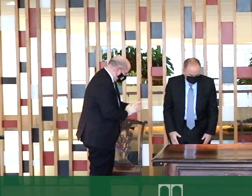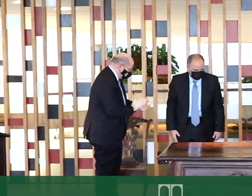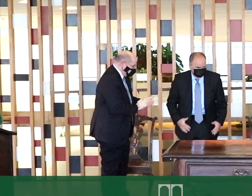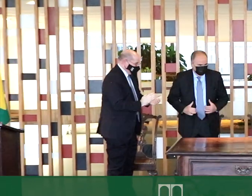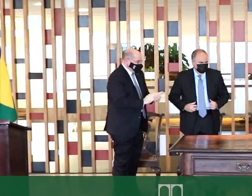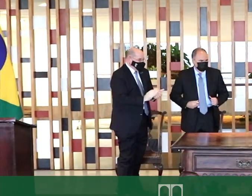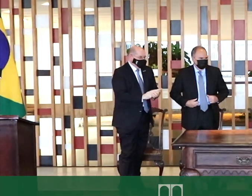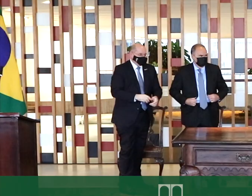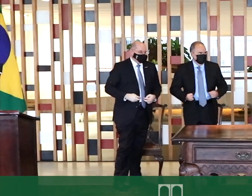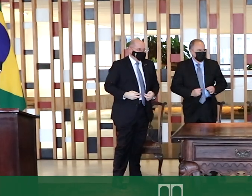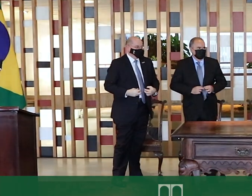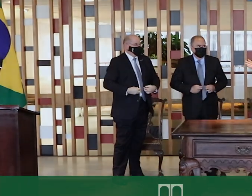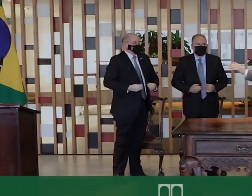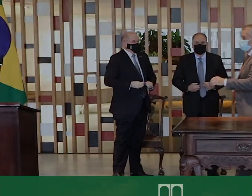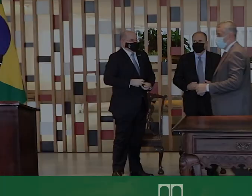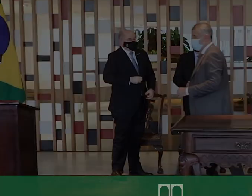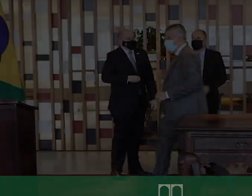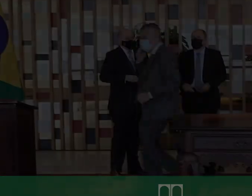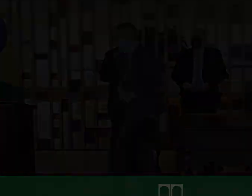Está encerrada esta cerimônia.